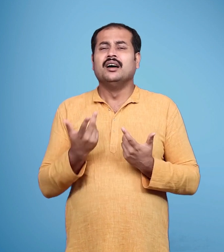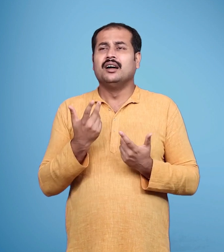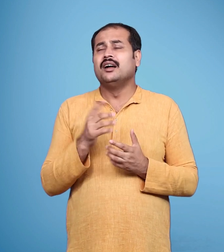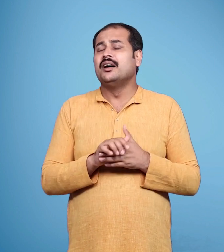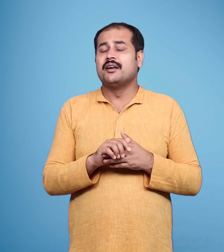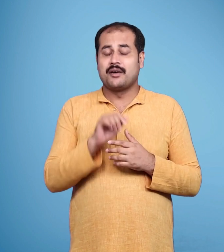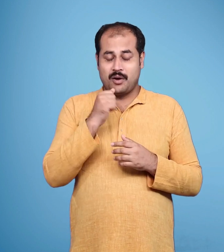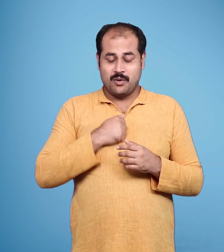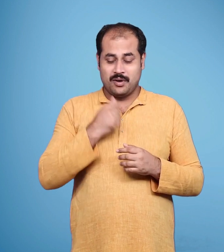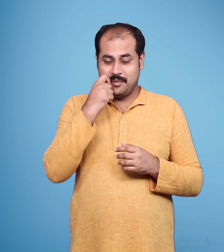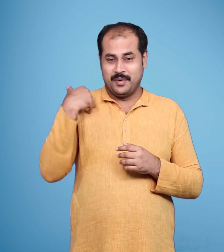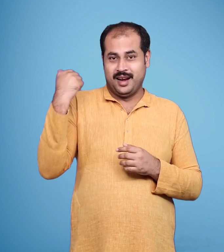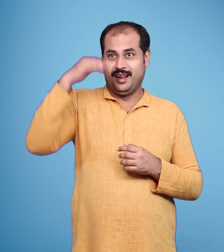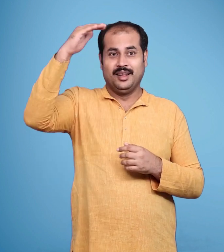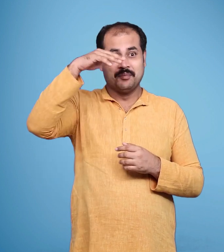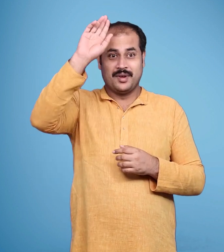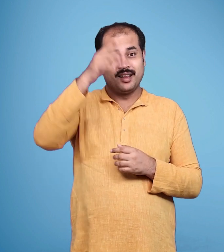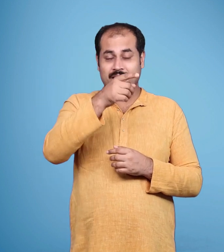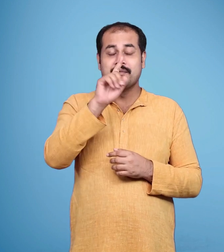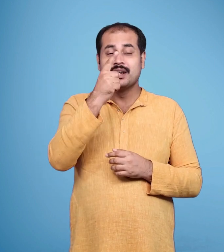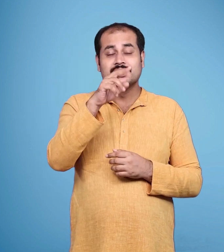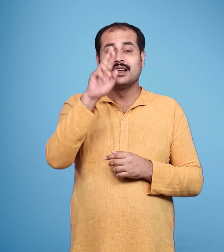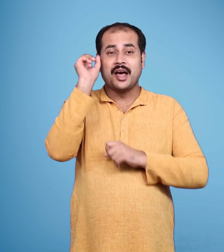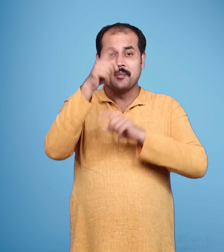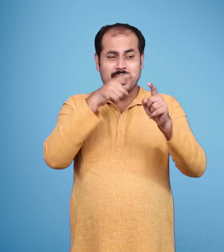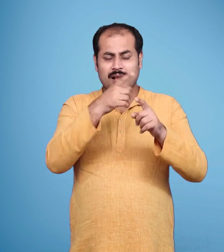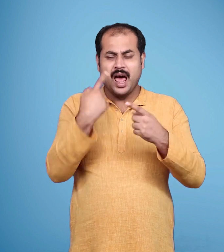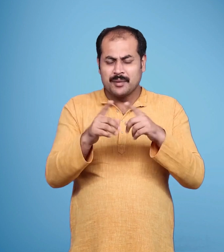वे जानती थी कि भरत यहां से सीधे राम के पास ही जाएंगे